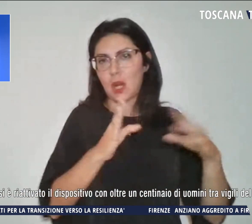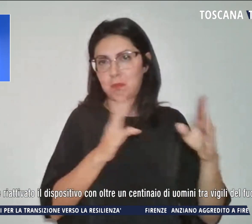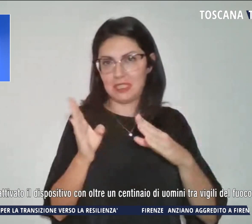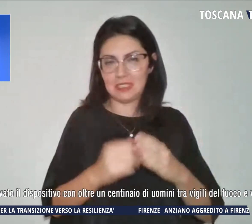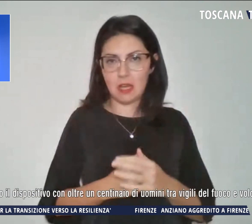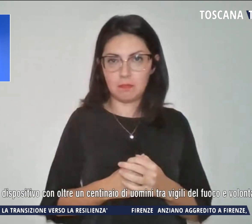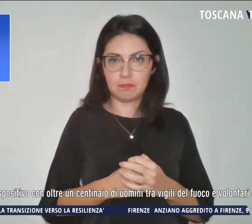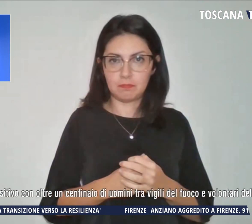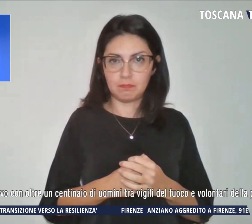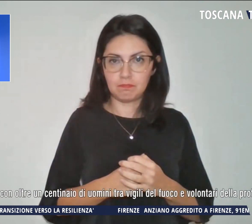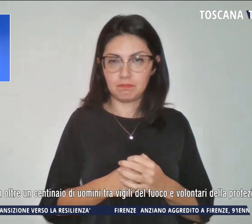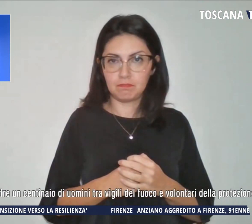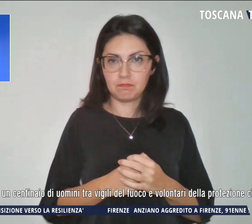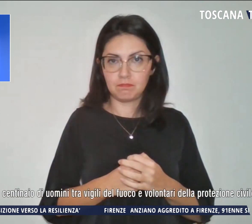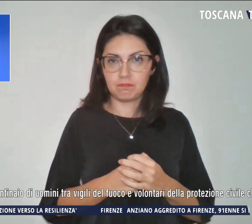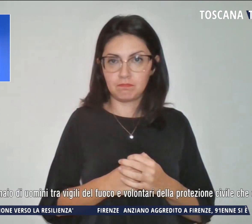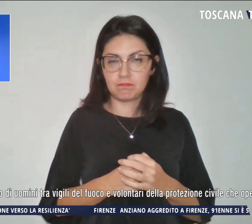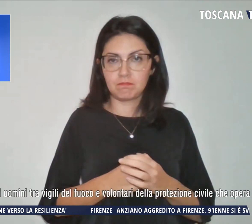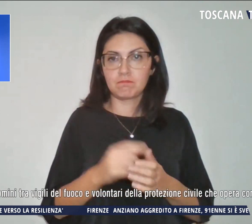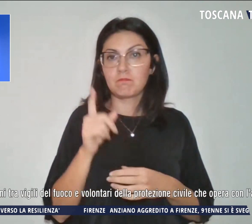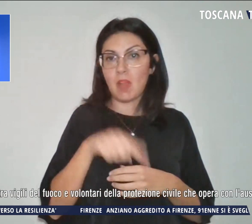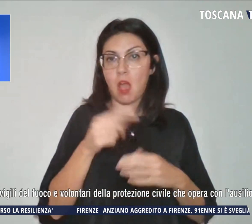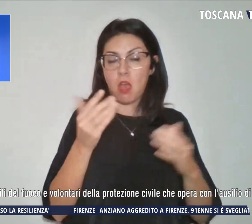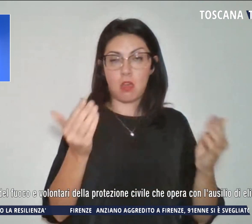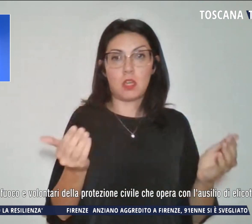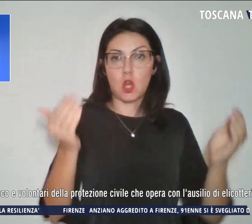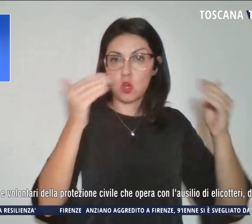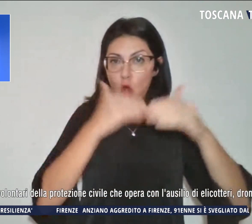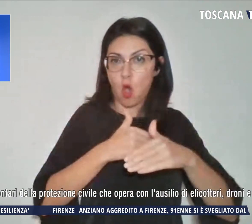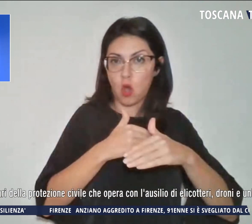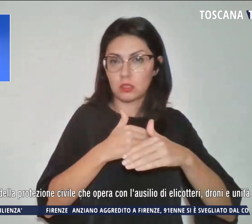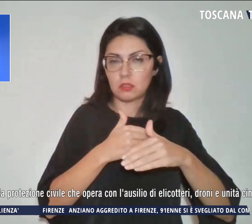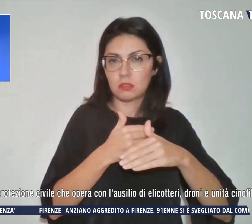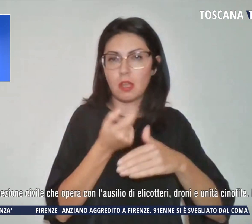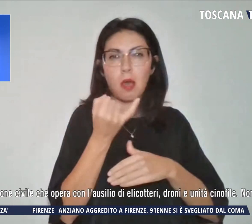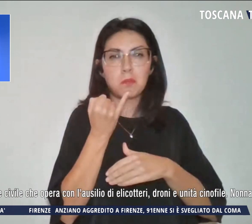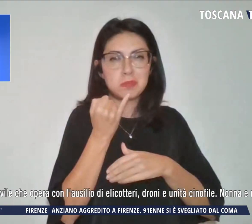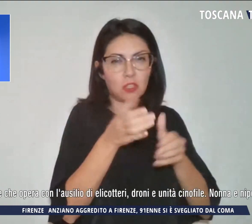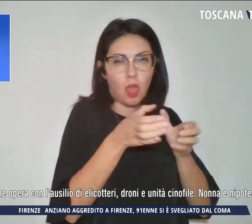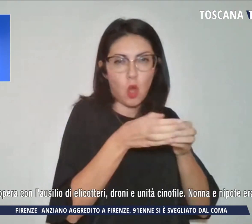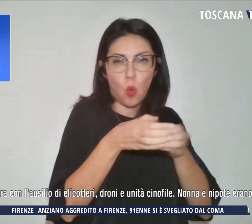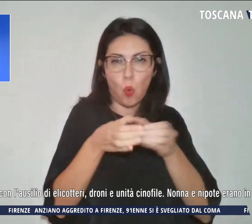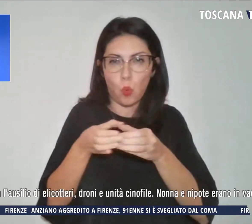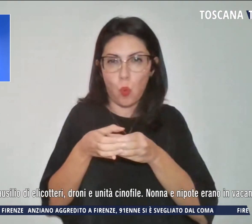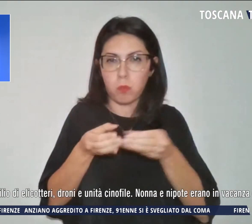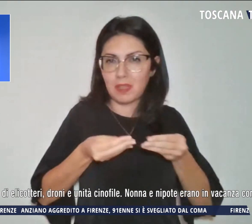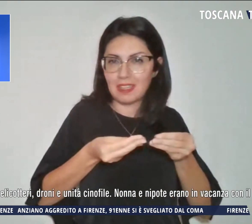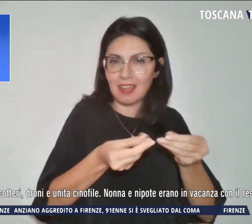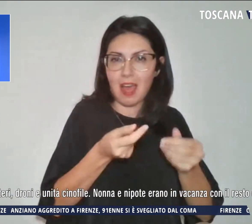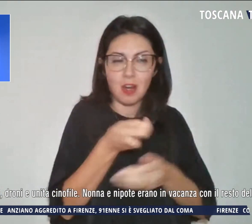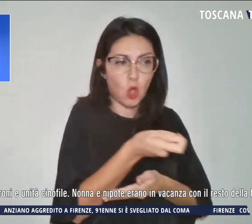Anche nel corso della notte piccole squadre di terra con l'ausilio di torce hanno